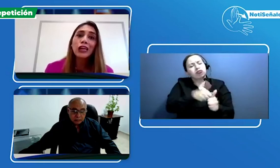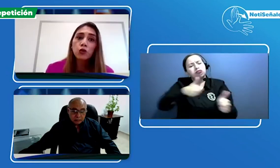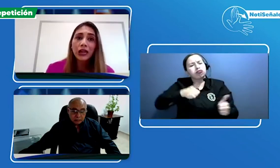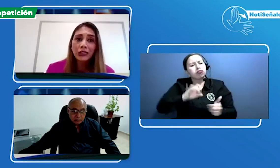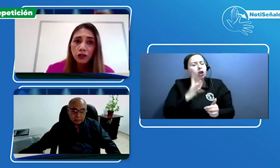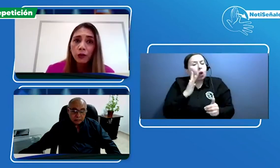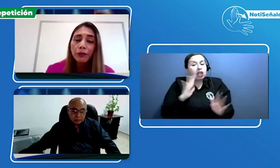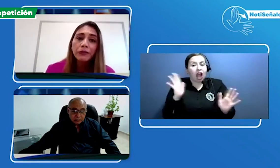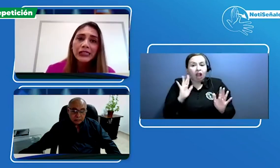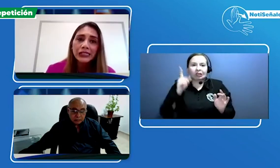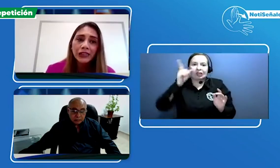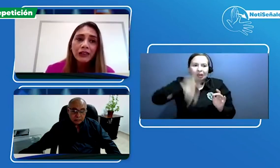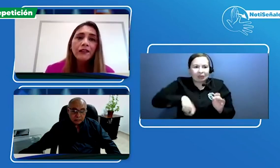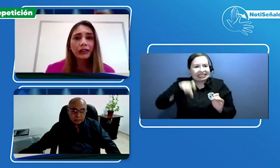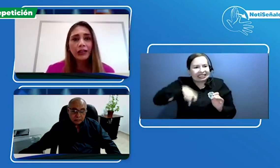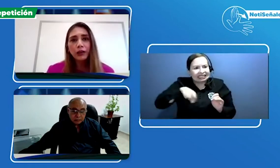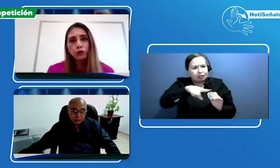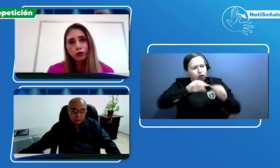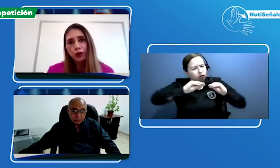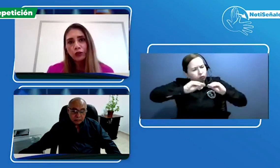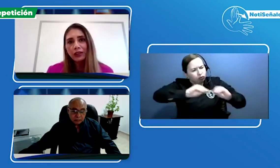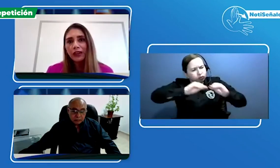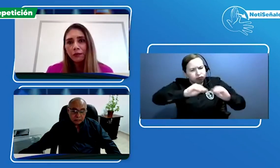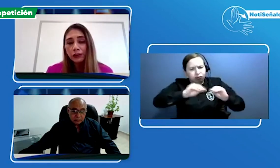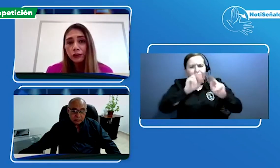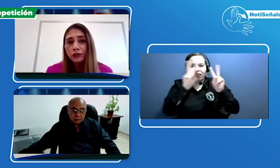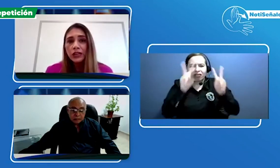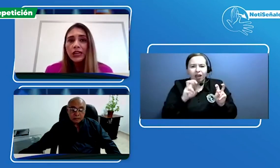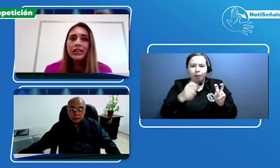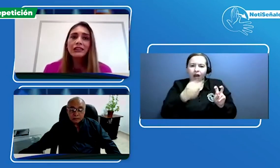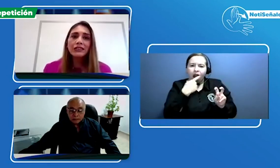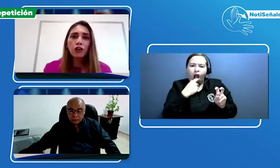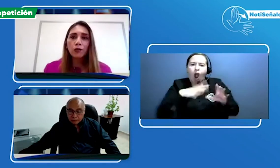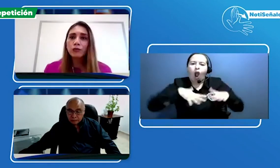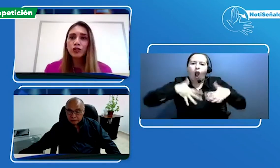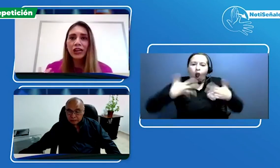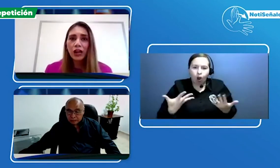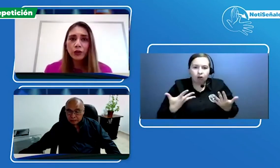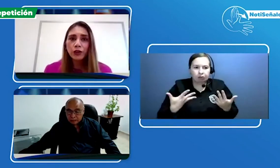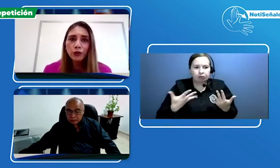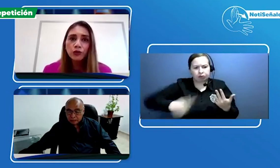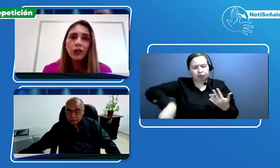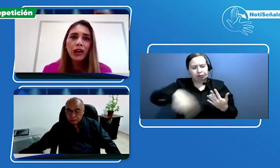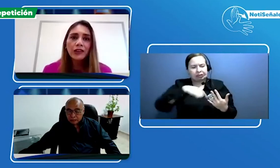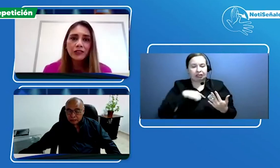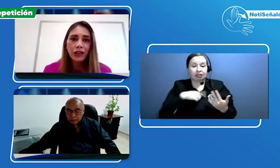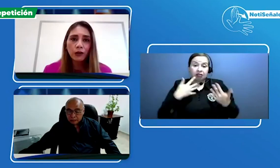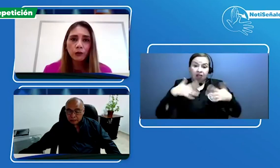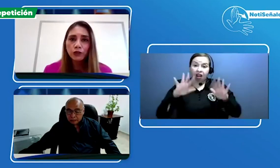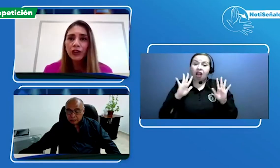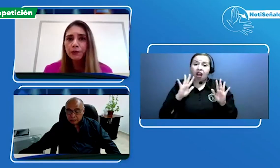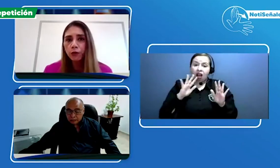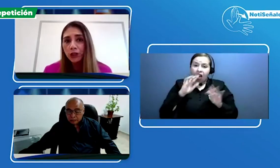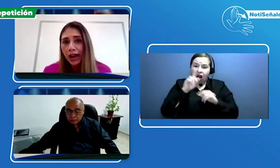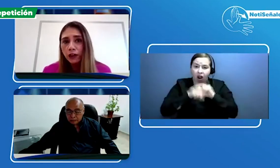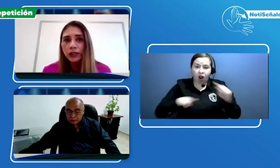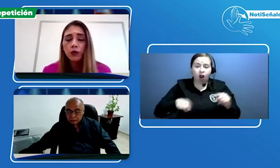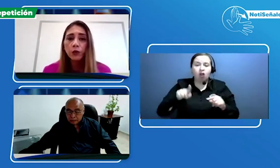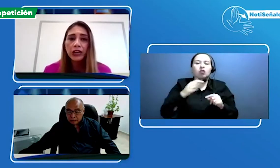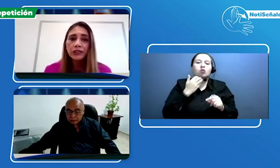educación permanente en el uso de los medicamentos y es así como hemos llegado incluso a realizar algunos Facebook Live con algunas